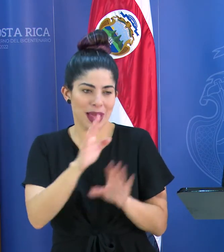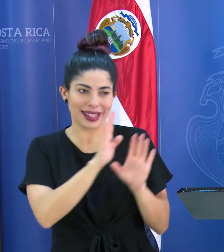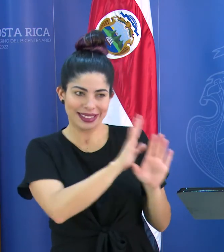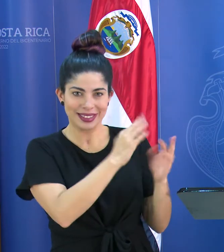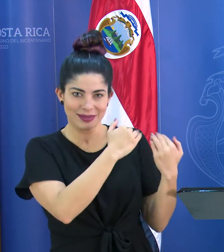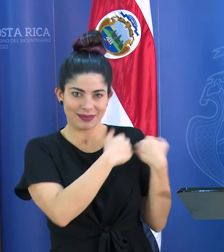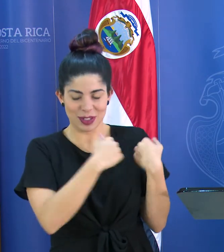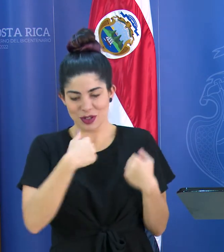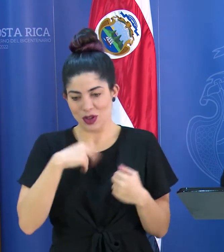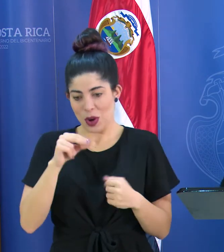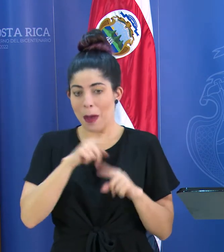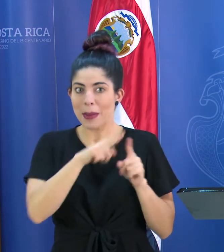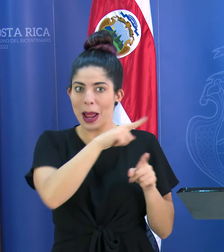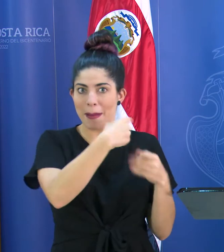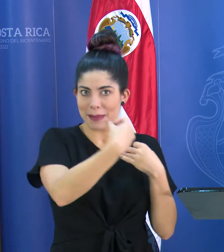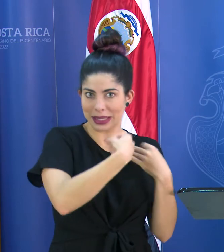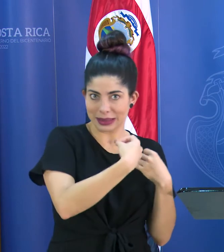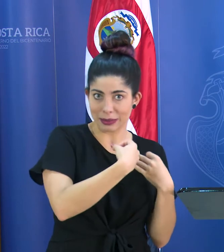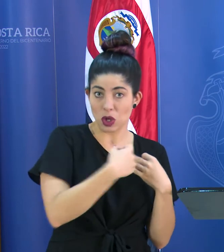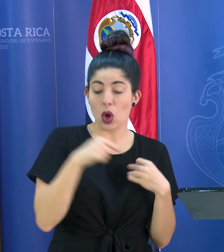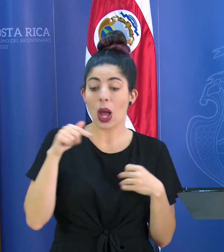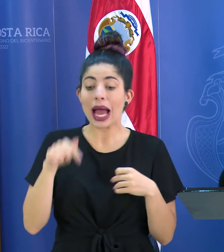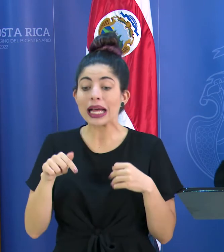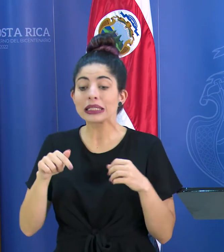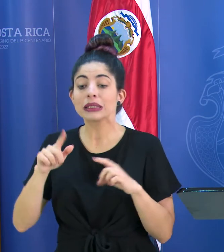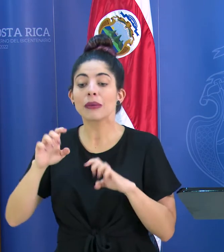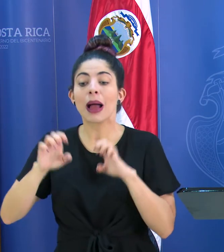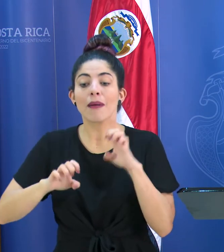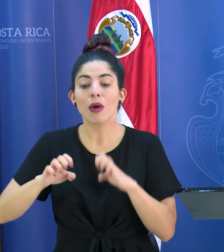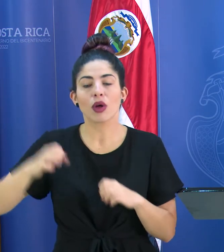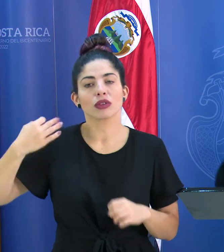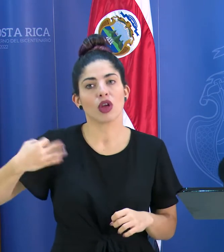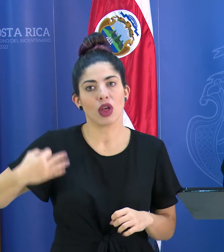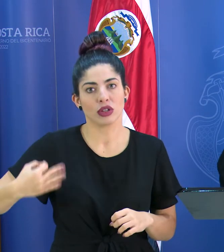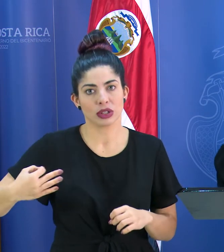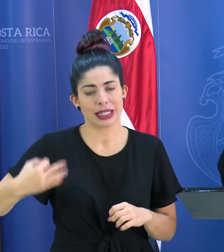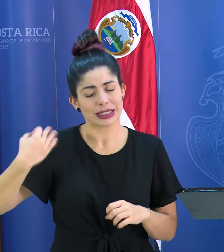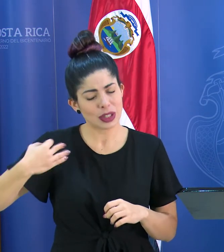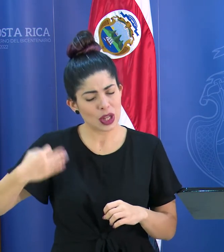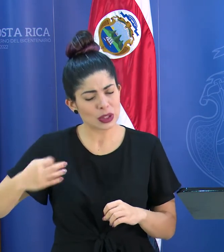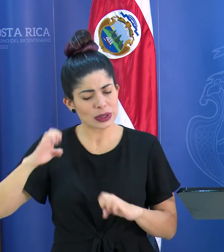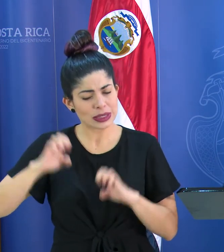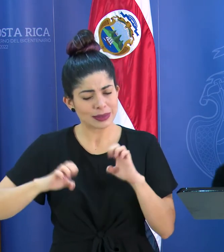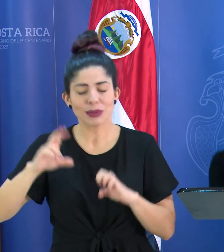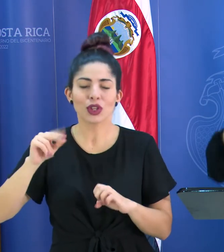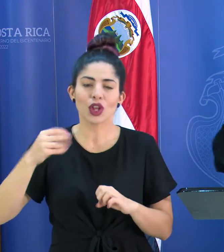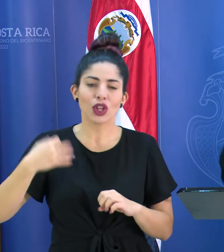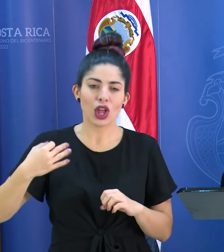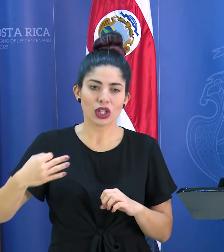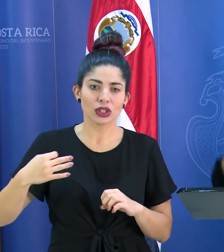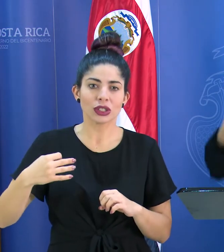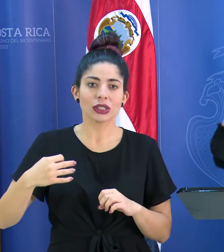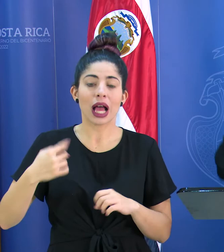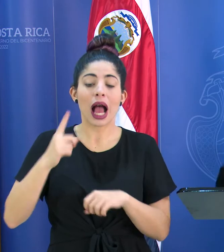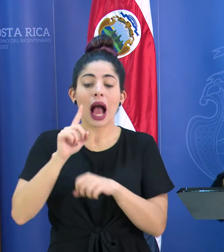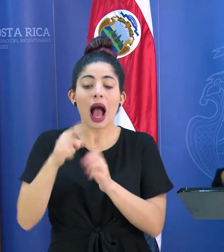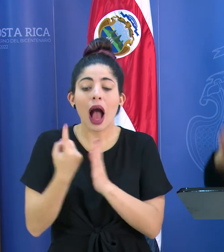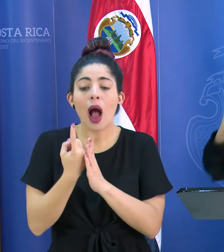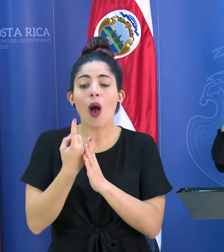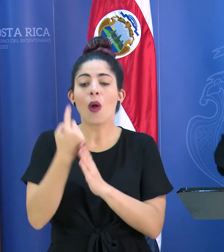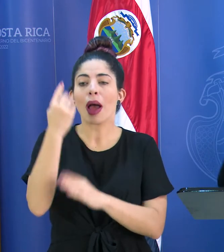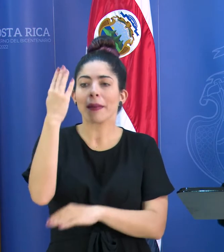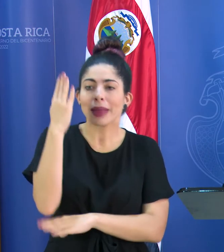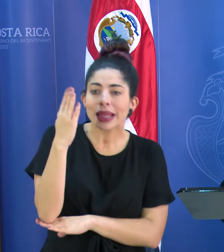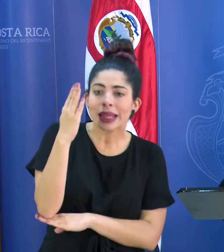mías pero bueno él me explicó esto se va a valorar todos los días y todo y no todos los días a cada hora a cada